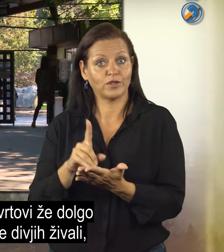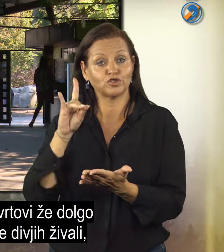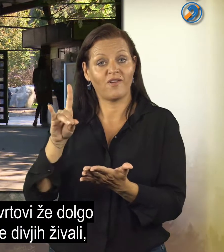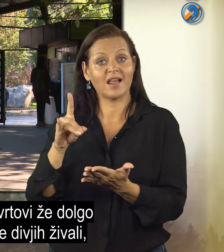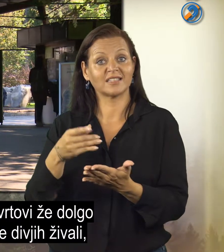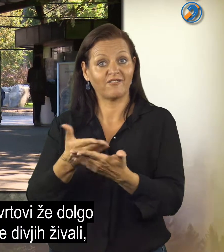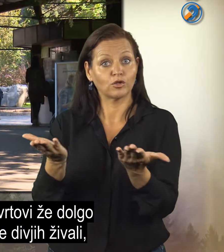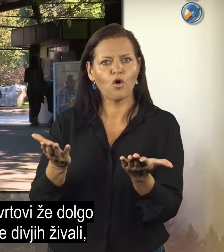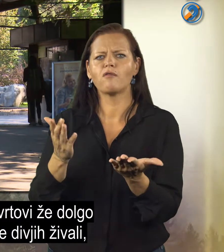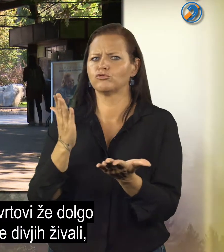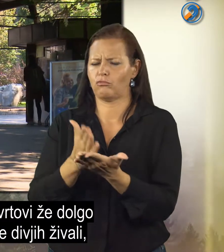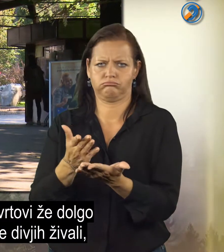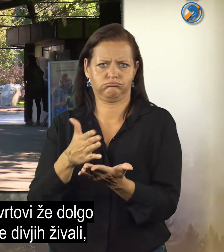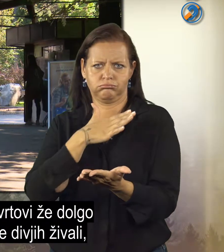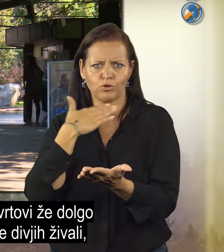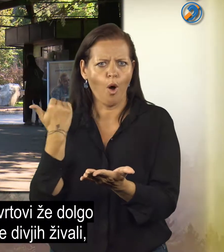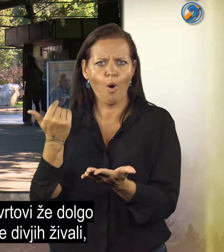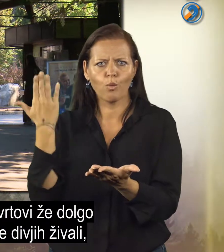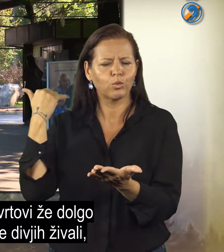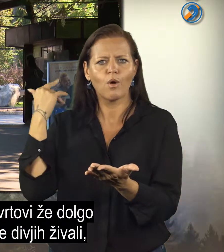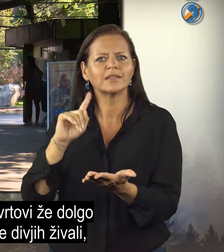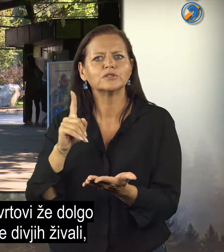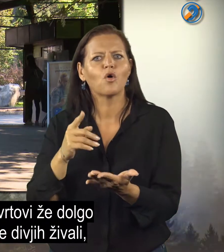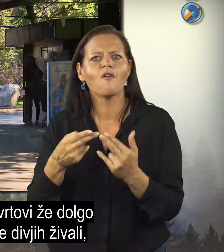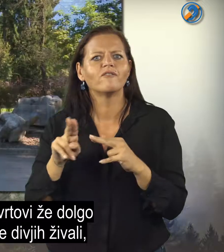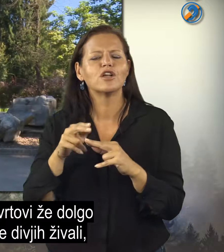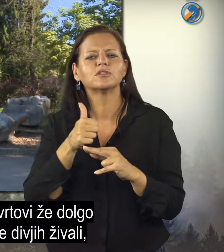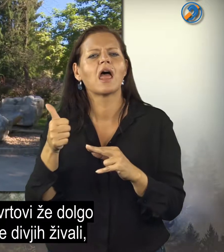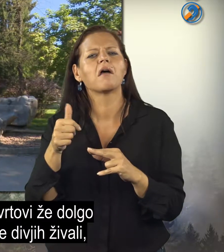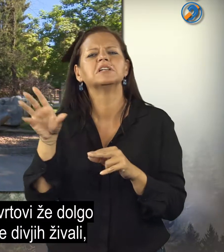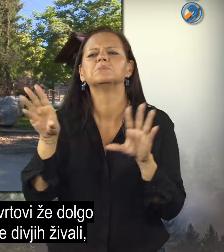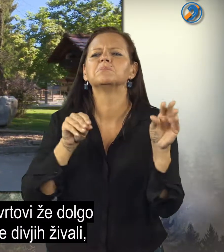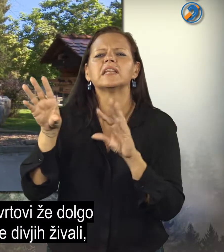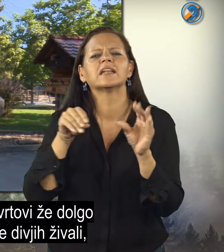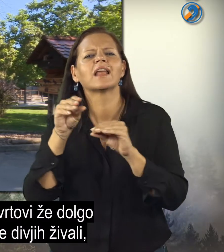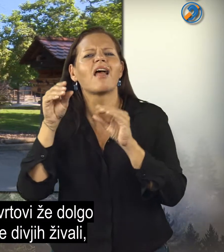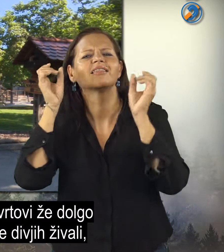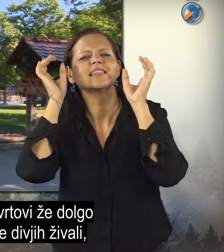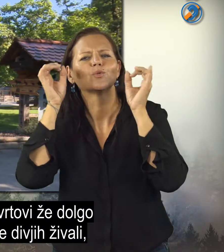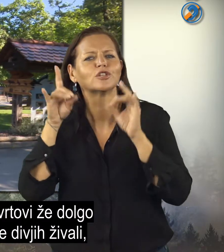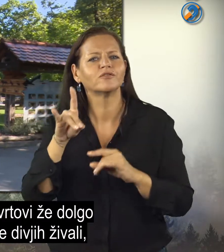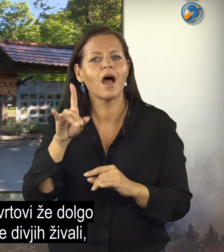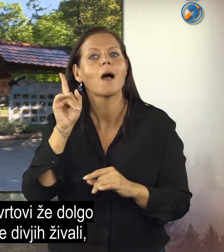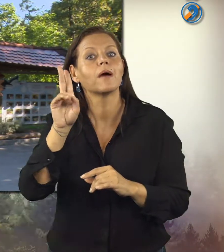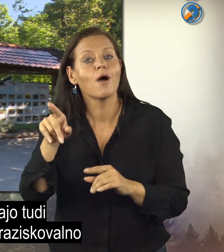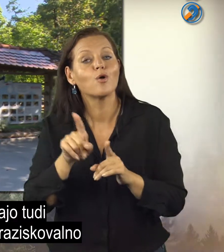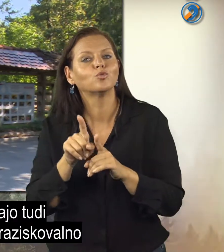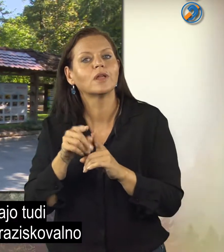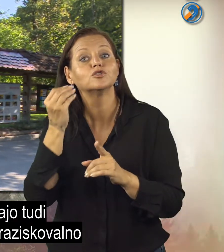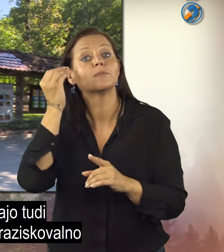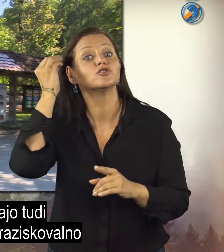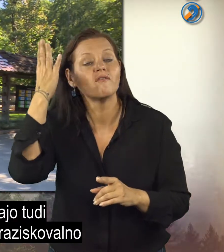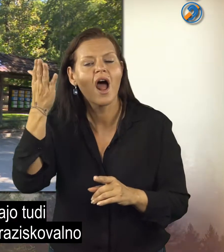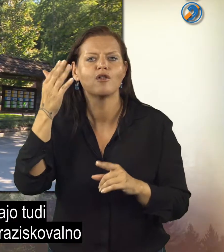Sodobni živalski vrtovi že dolgo niso več lezbirke divjih živali, ampak imajo tudi izobraževalno,